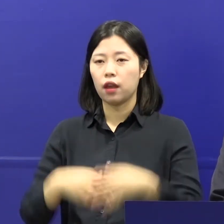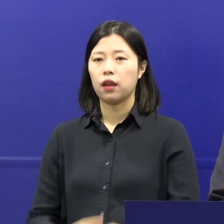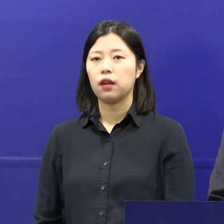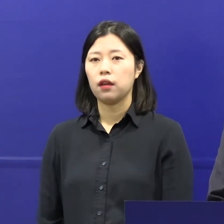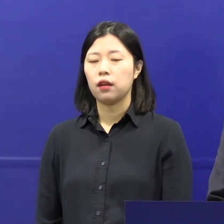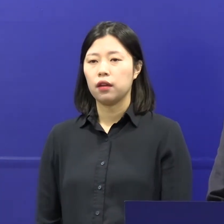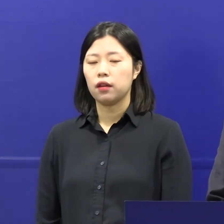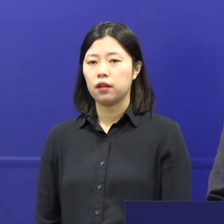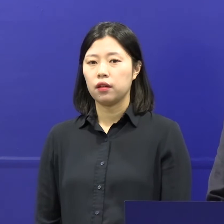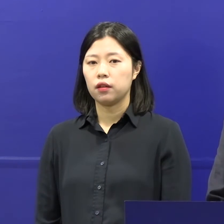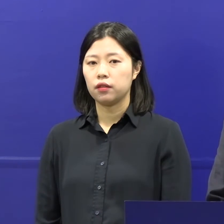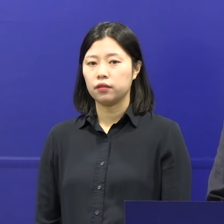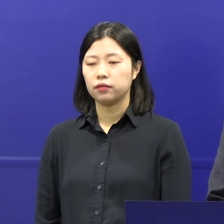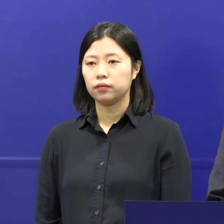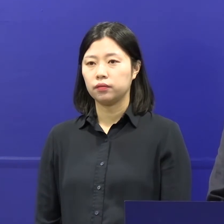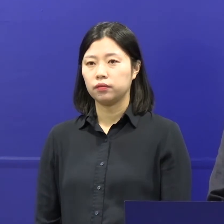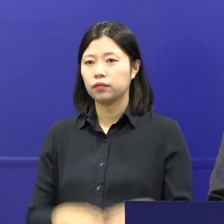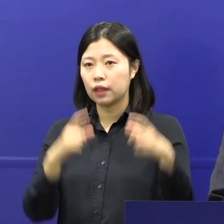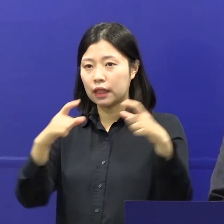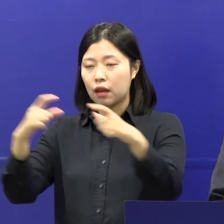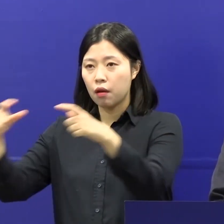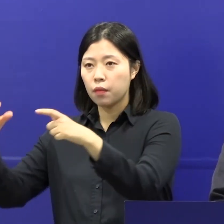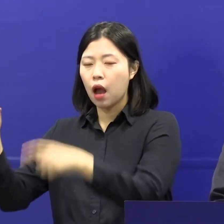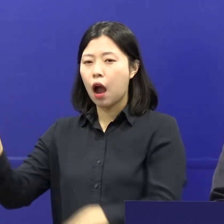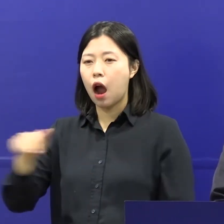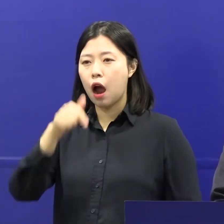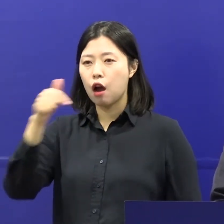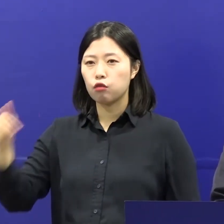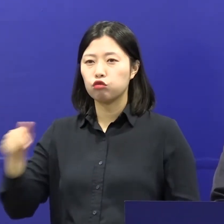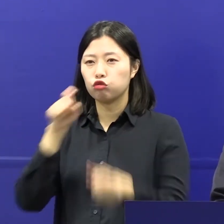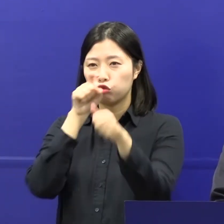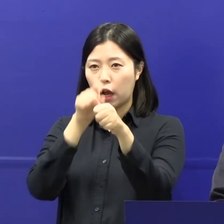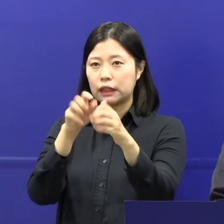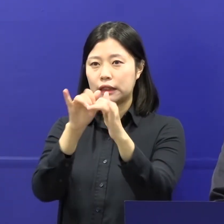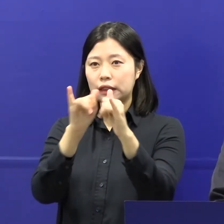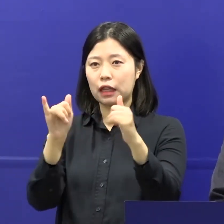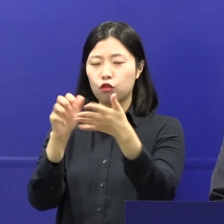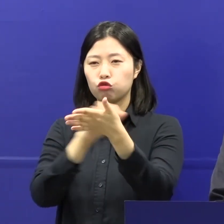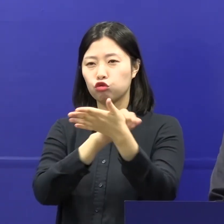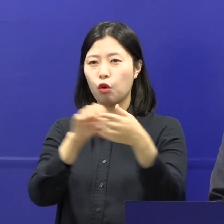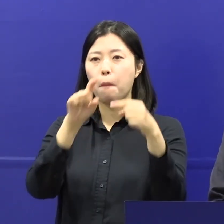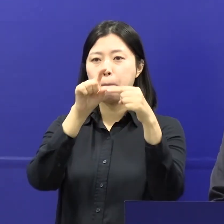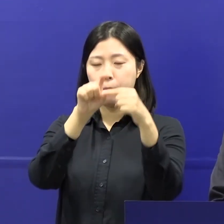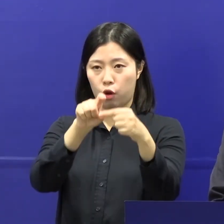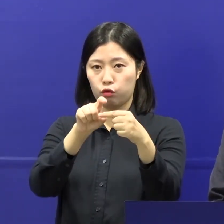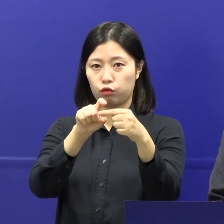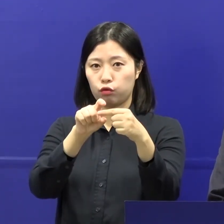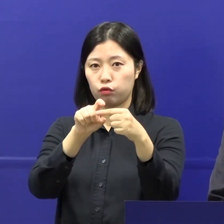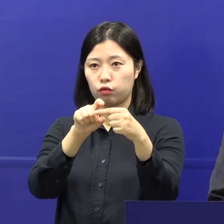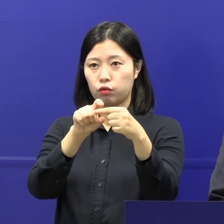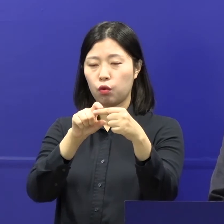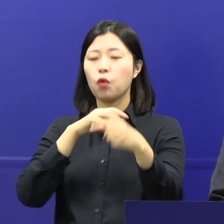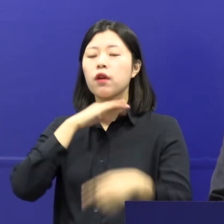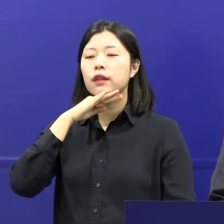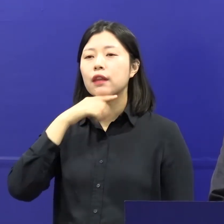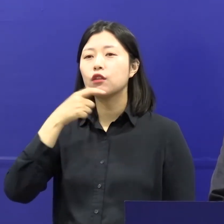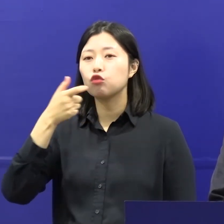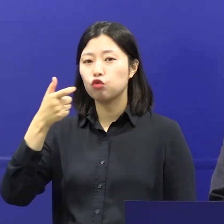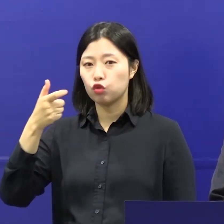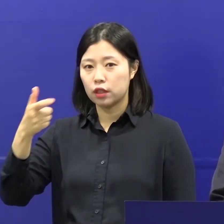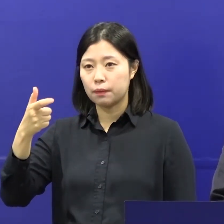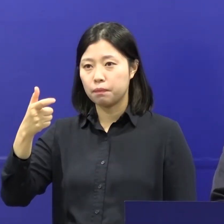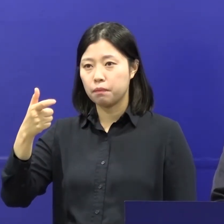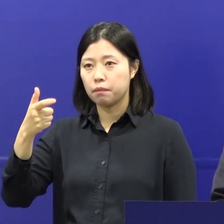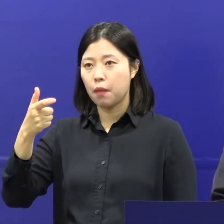권역별로 주간 평균 1일 확진 환자 수를 기준으로 하되 60대의 환자